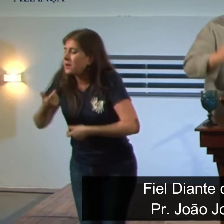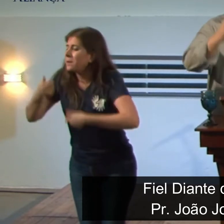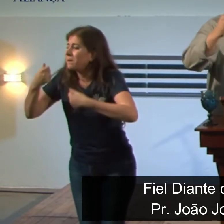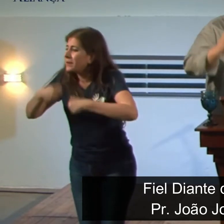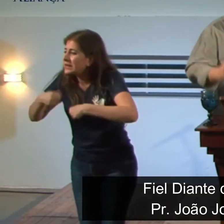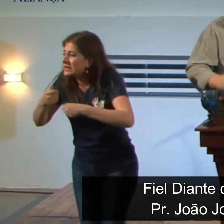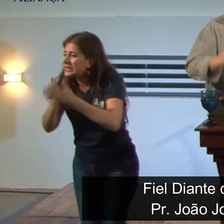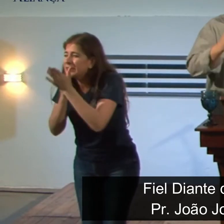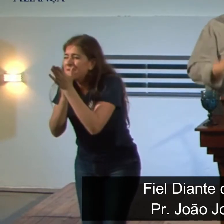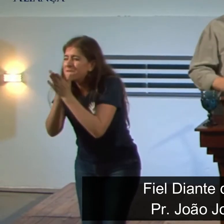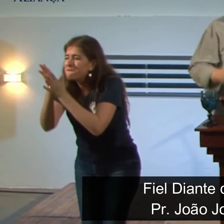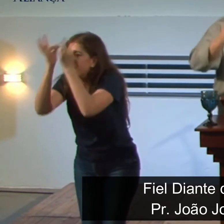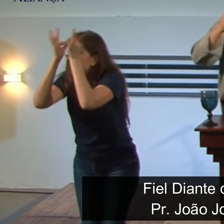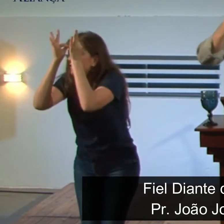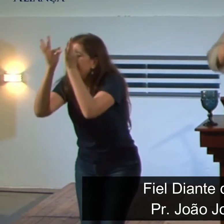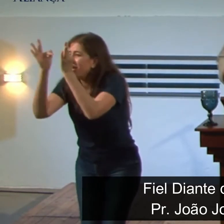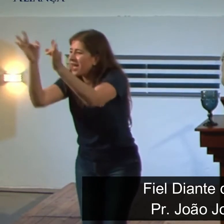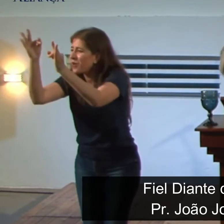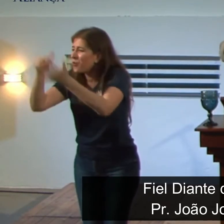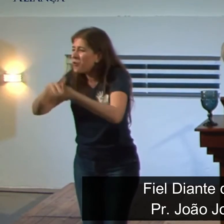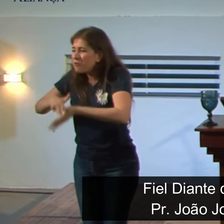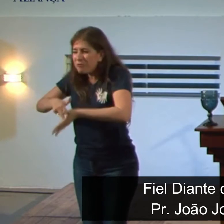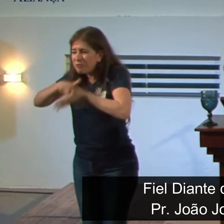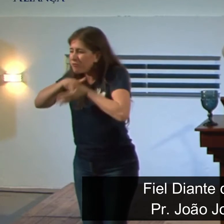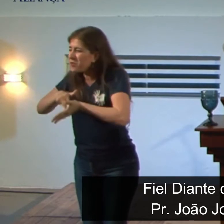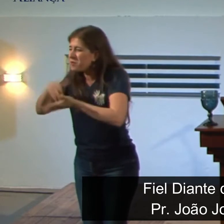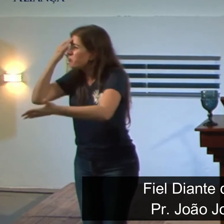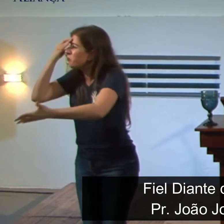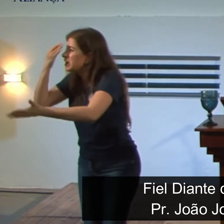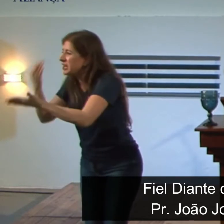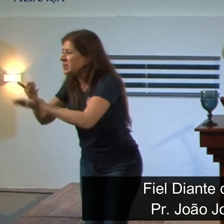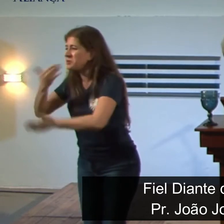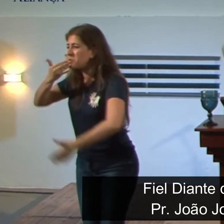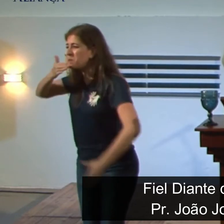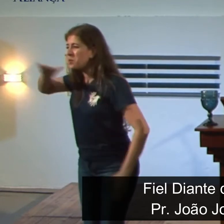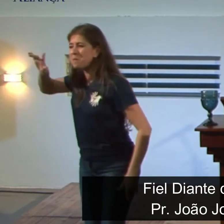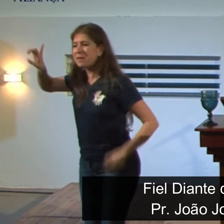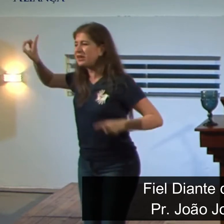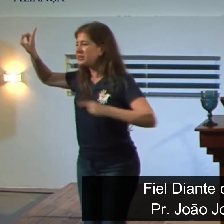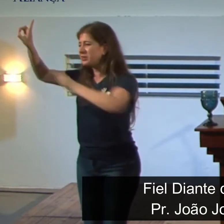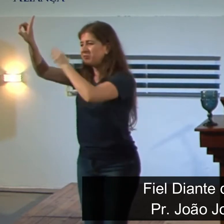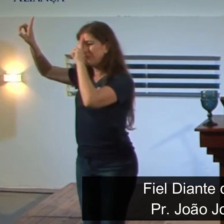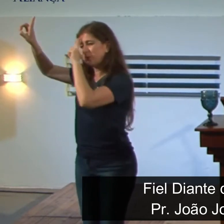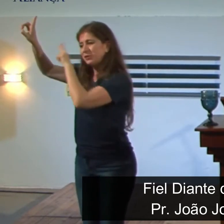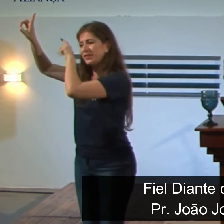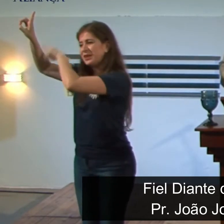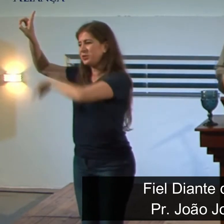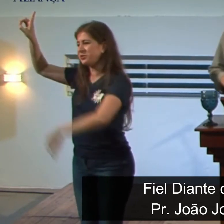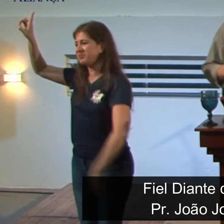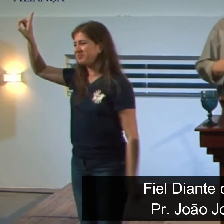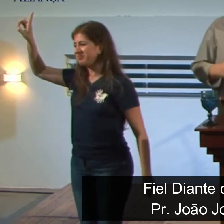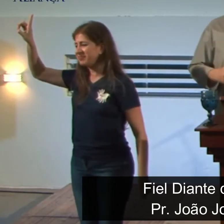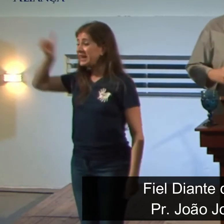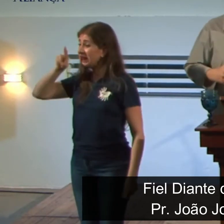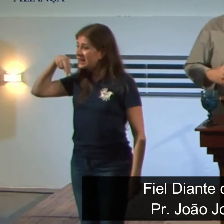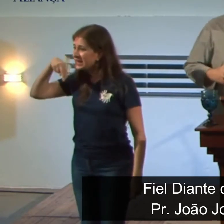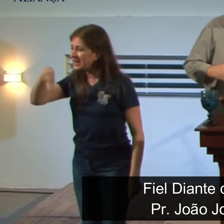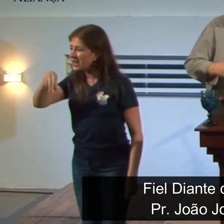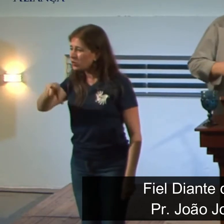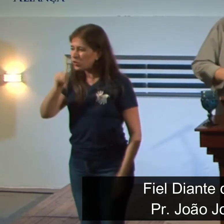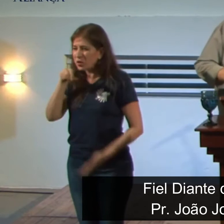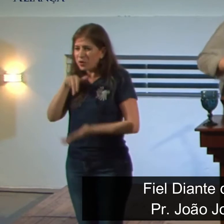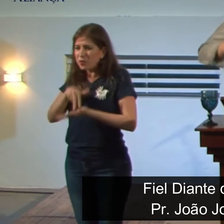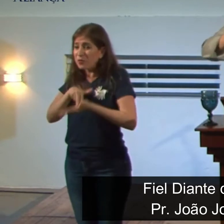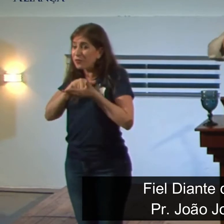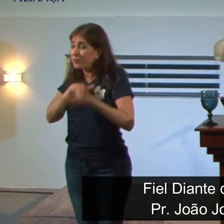fiel, vale a pena permanecer crendo nas promessas do Senhor, Daniel e seus amigos se